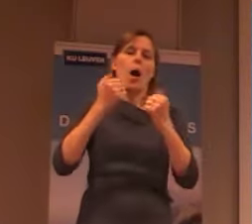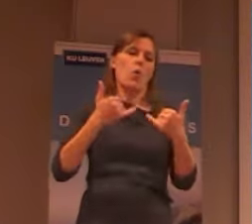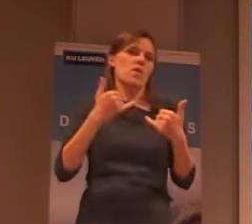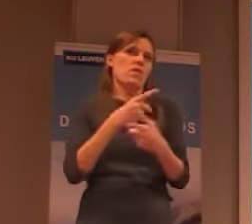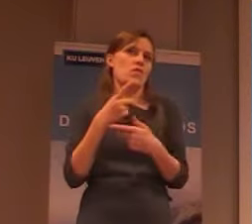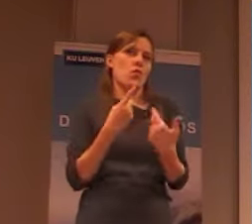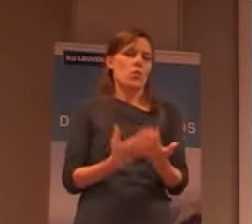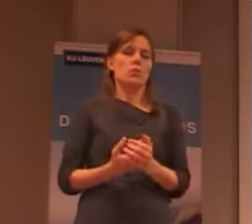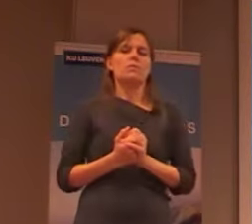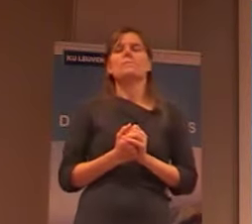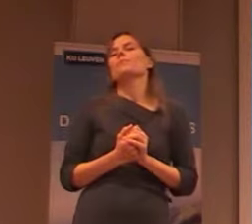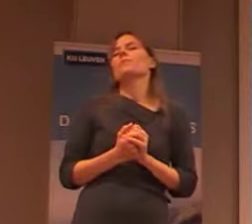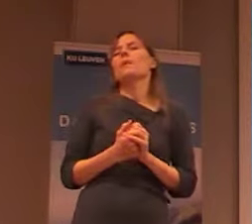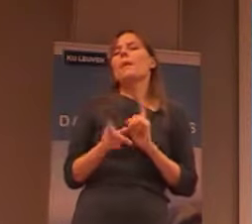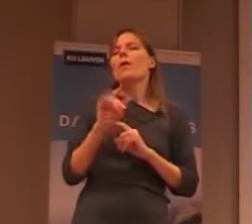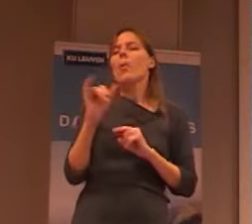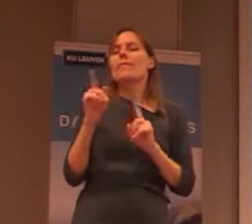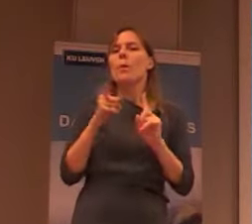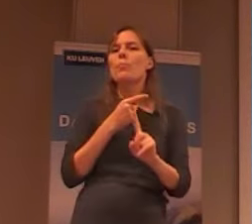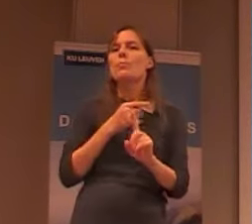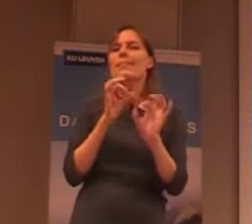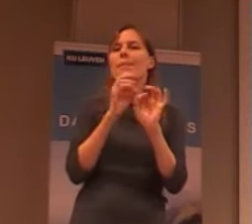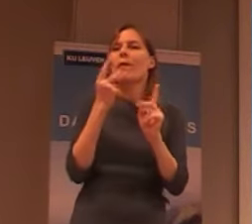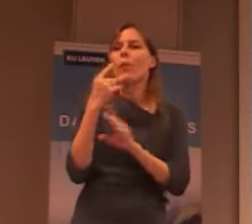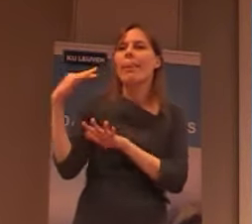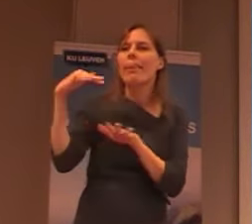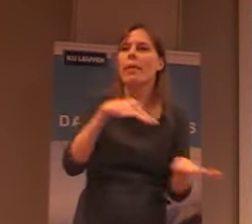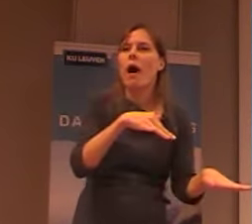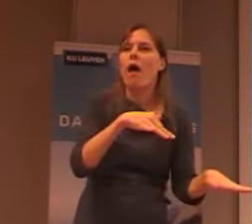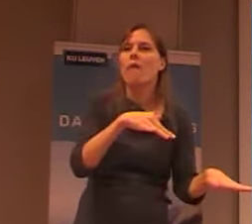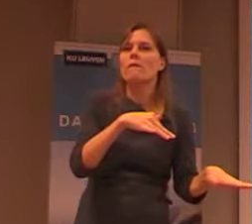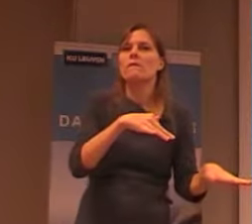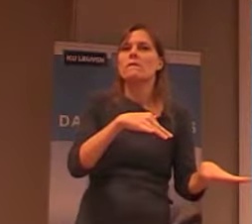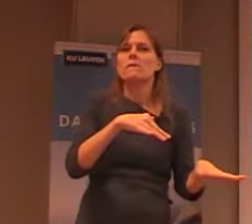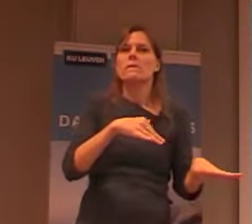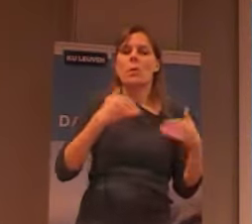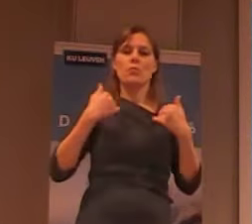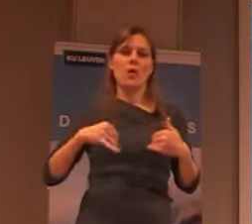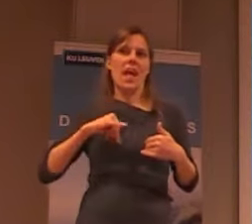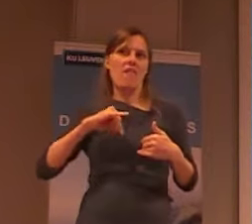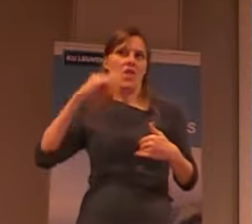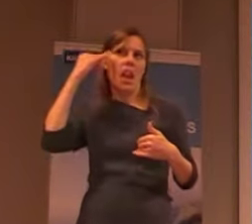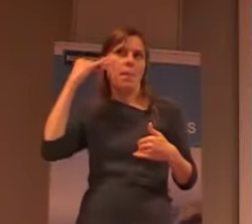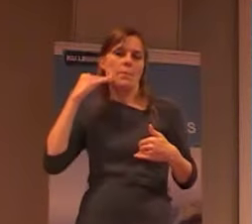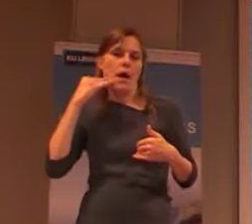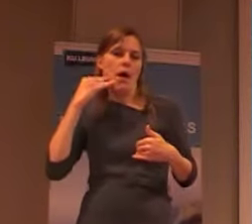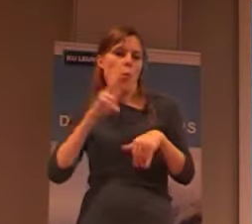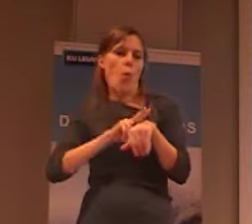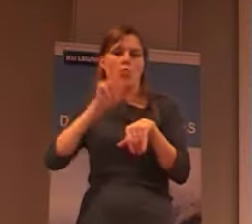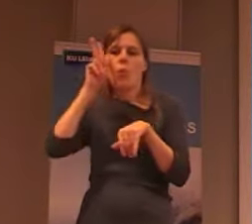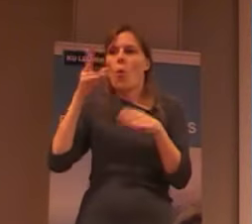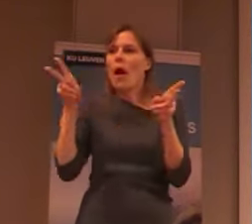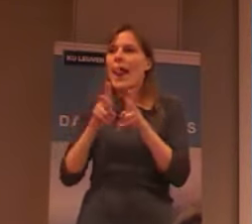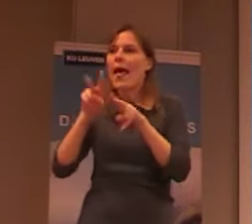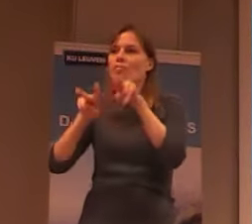gebeurt er, is dat eigenlijk niemand moet komen. Dus, die mensen met Lepra, die wonen in die kleine dorpen,